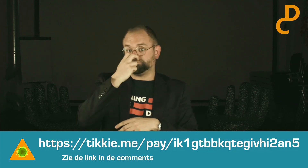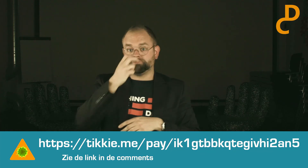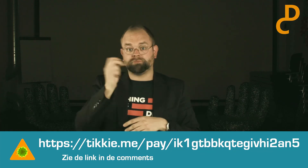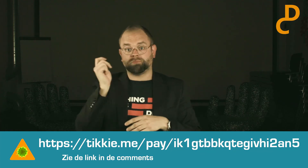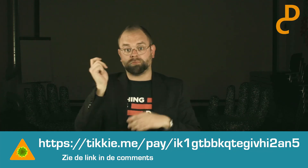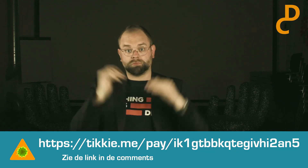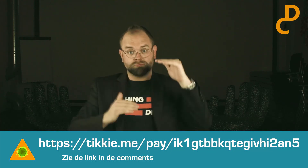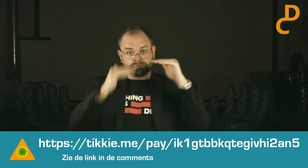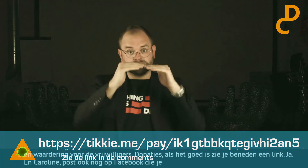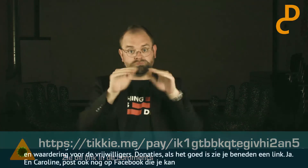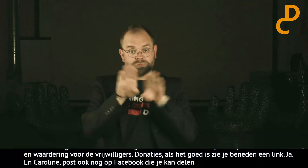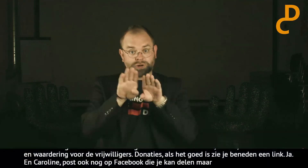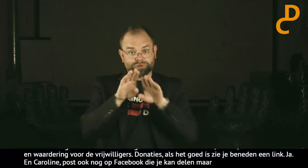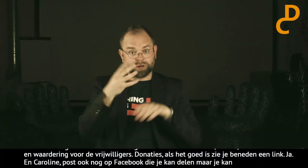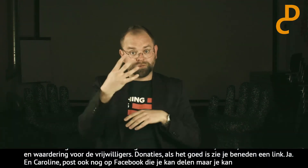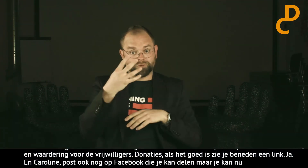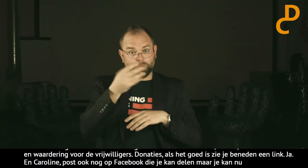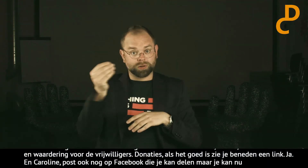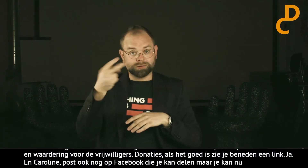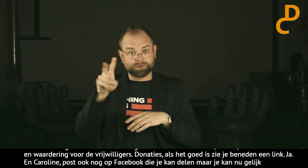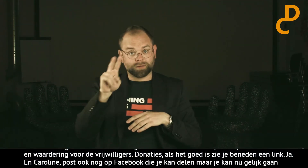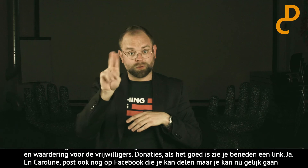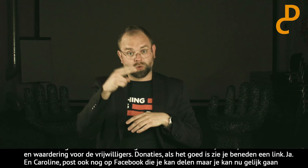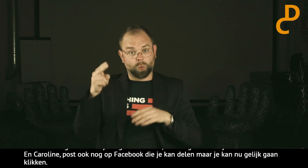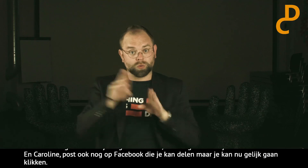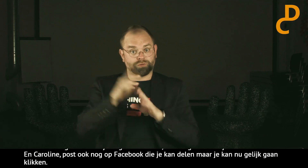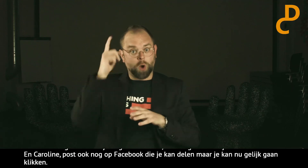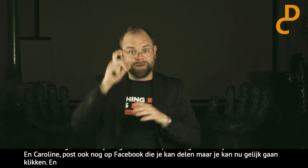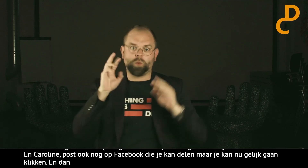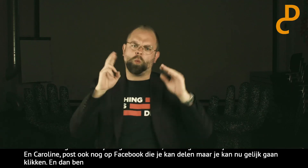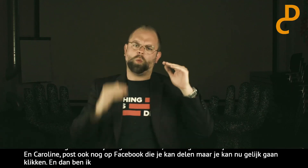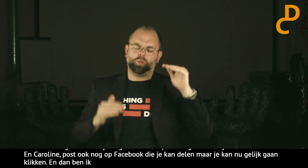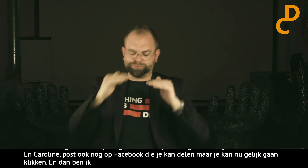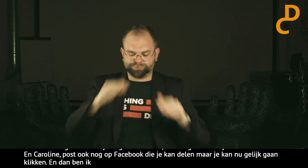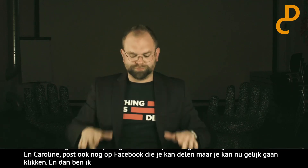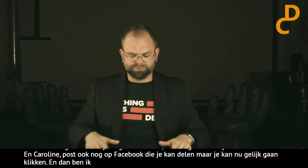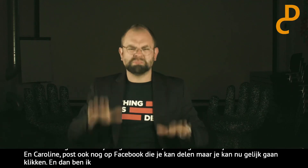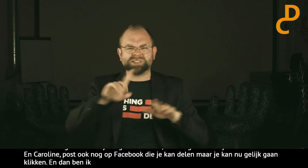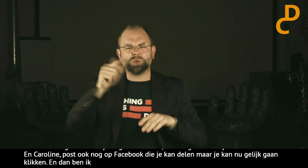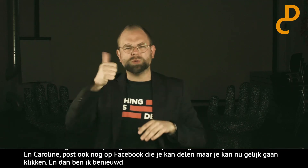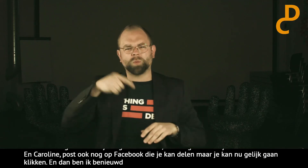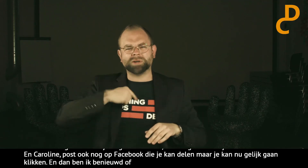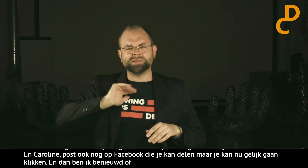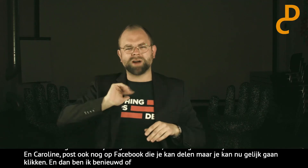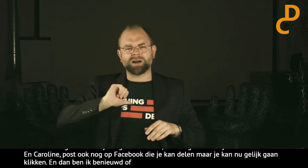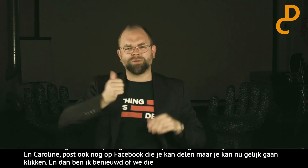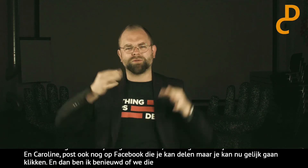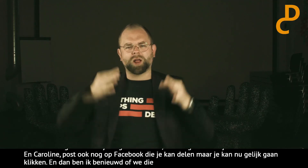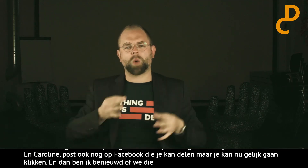nu dus gelijk gaan klikken. En dan ben ik wel benieuwd of we die 423 euro gelijk krijgen als voorkeer.